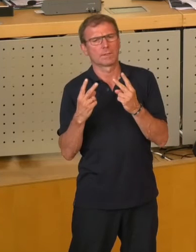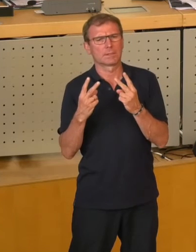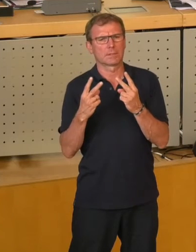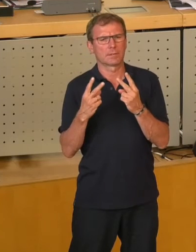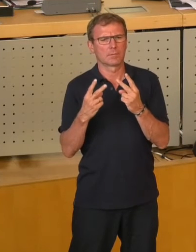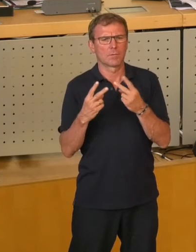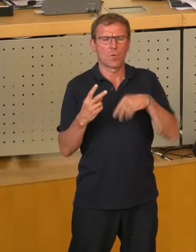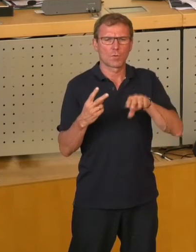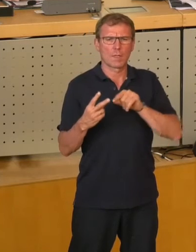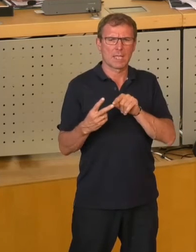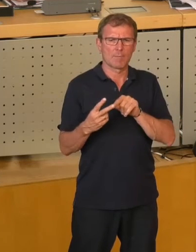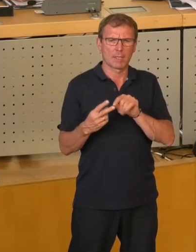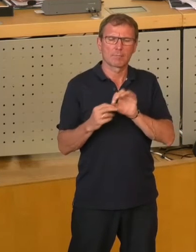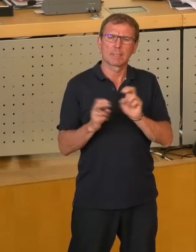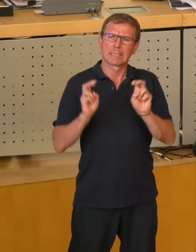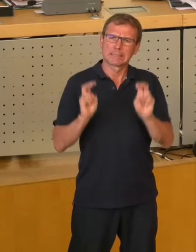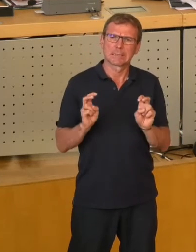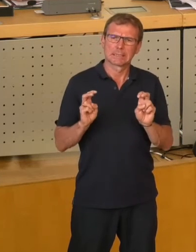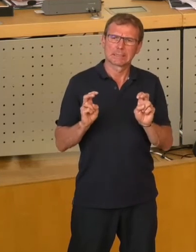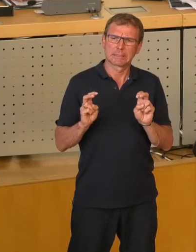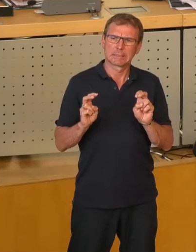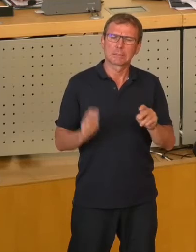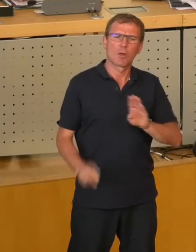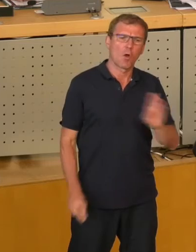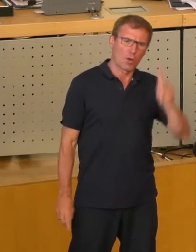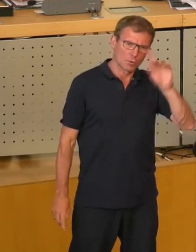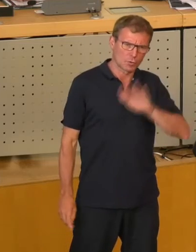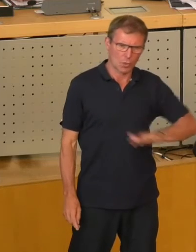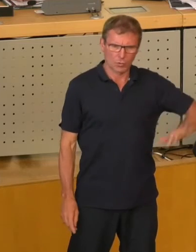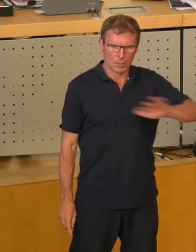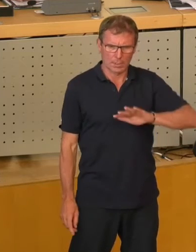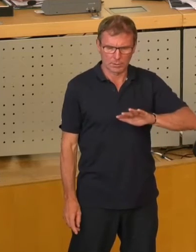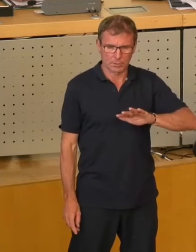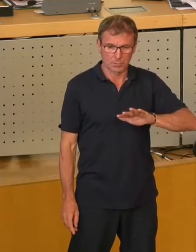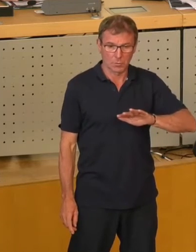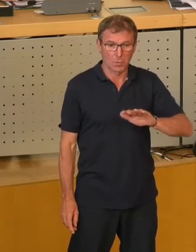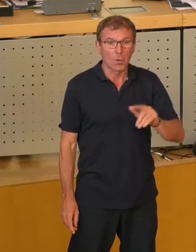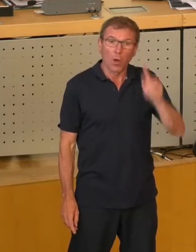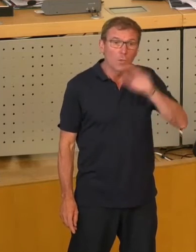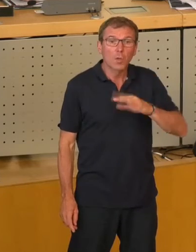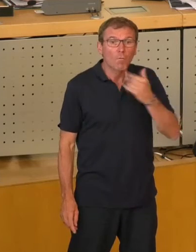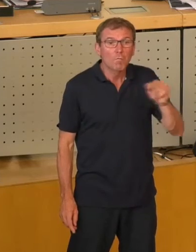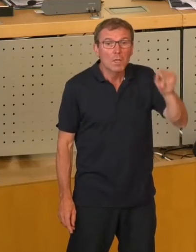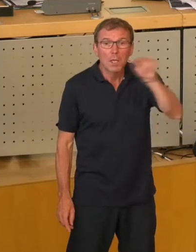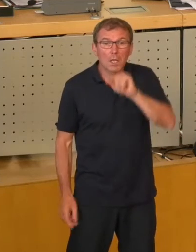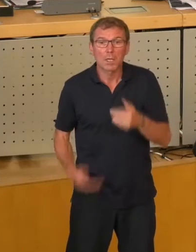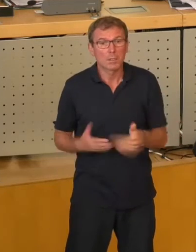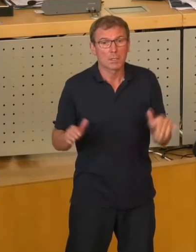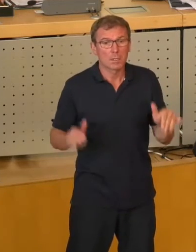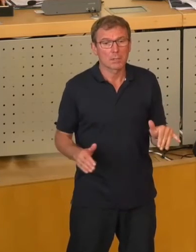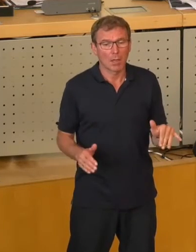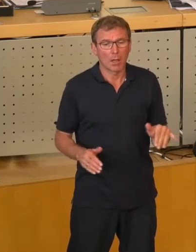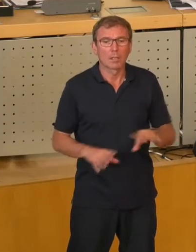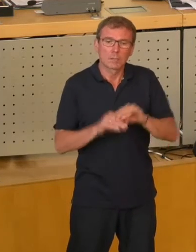Unternehmen mit Sitz in Ostdeutschland. Davon haben wir gar nicht so viele, was ein großes Problem ist,